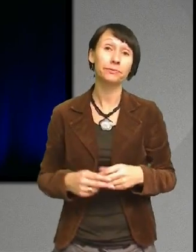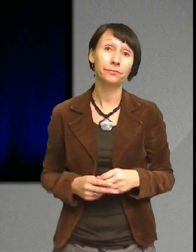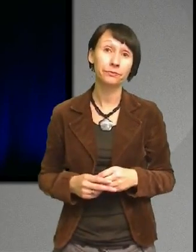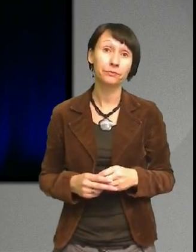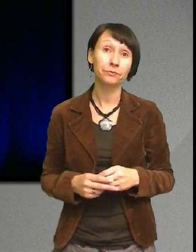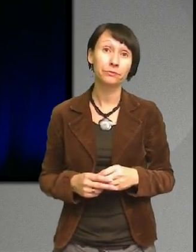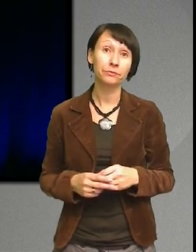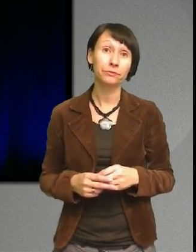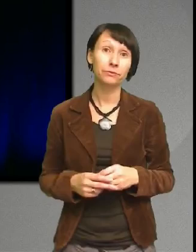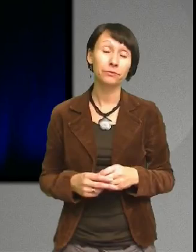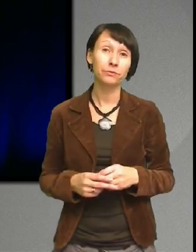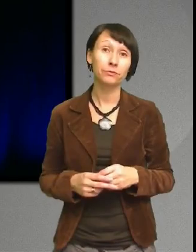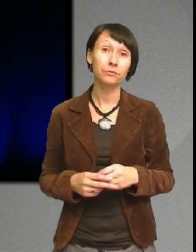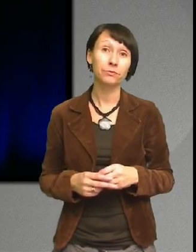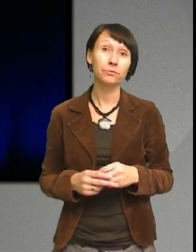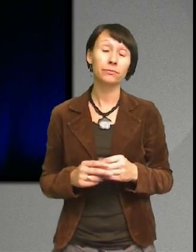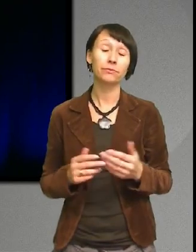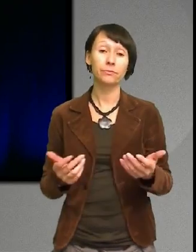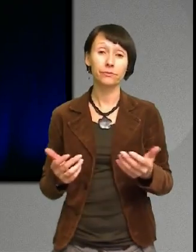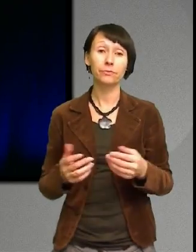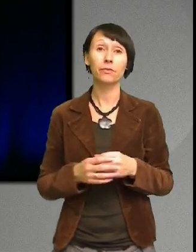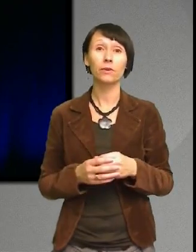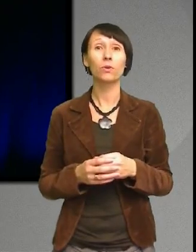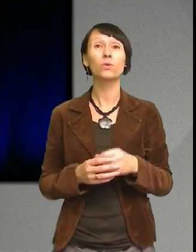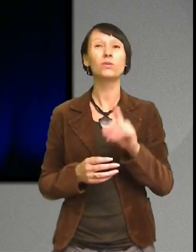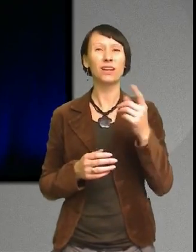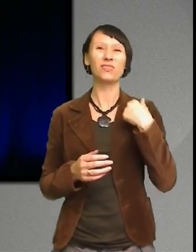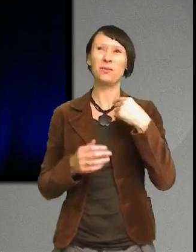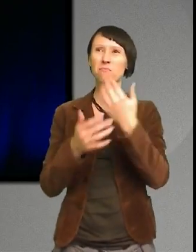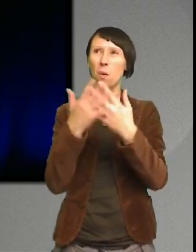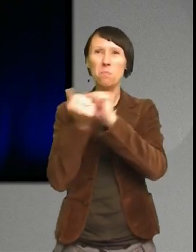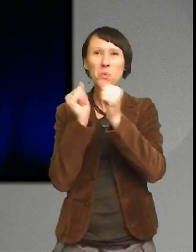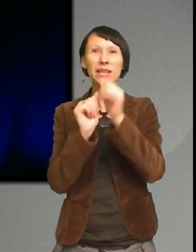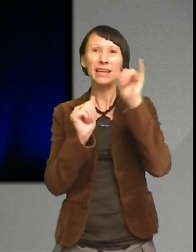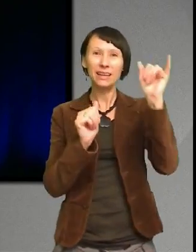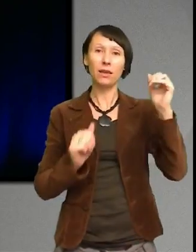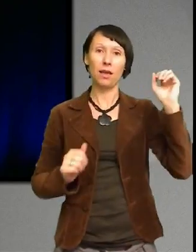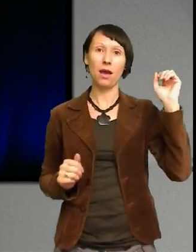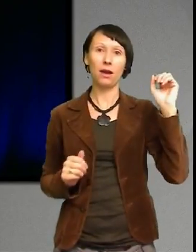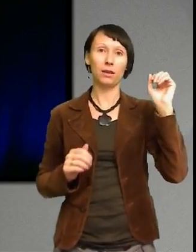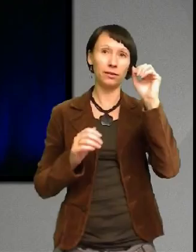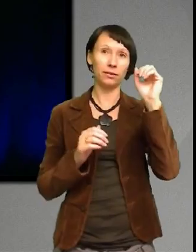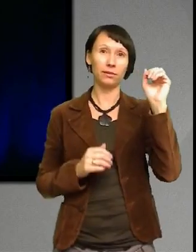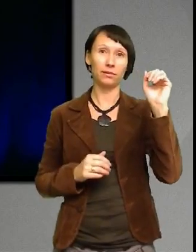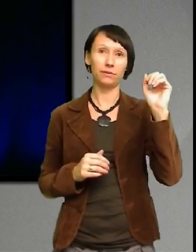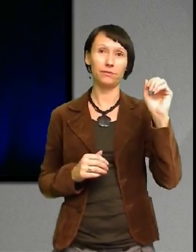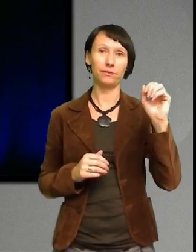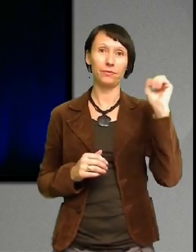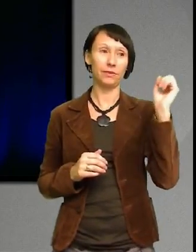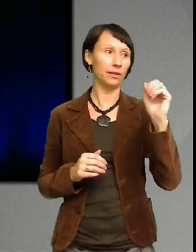Och så sitter politikerna och ständigt i angred försöker skära ner på skolorna, skära ner på antalet personal, skära ner